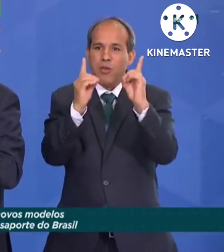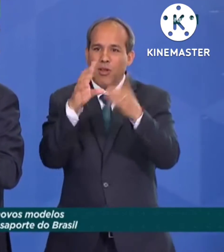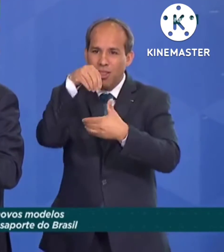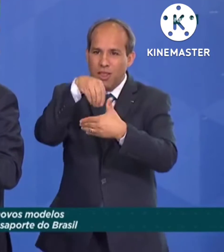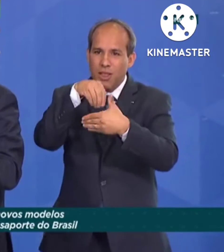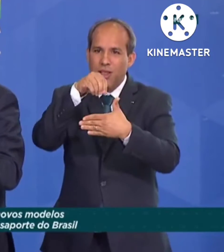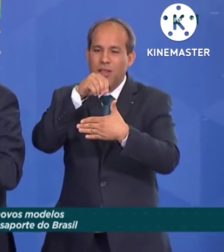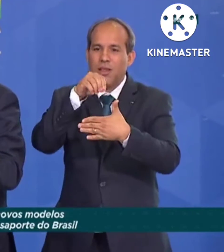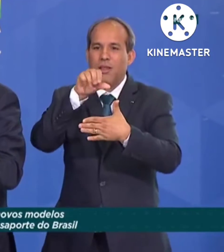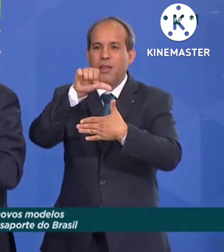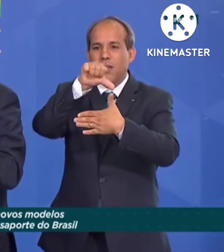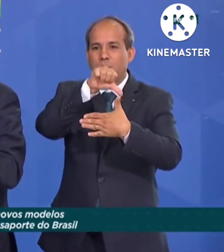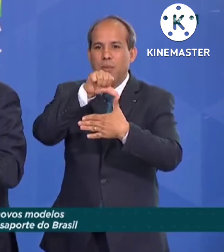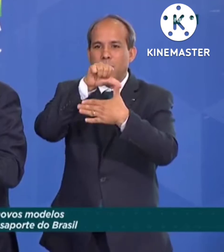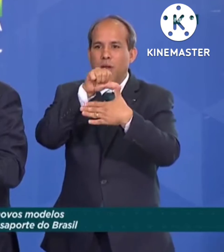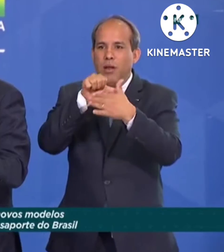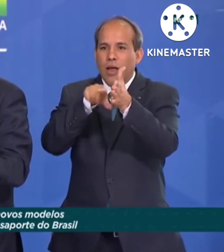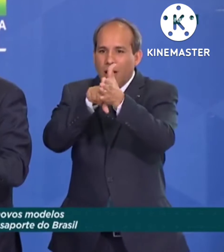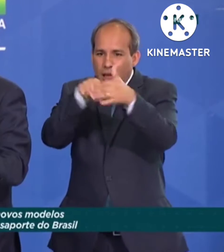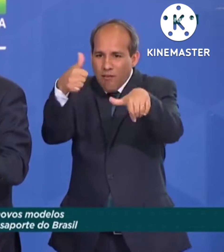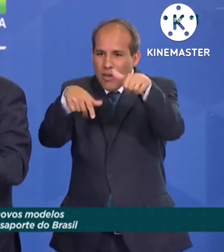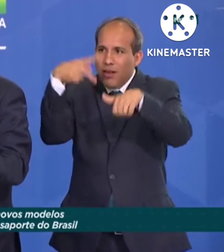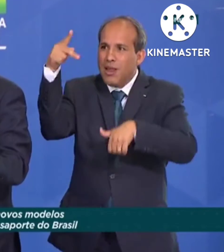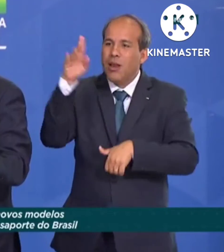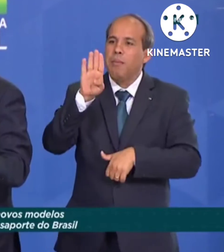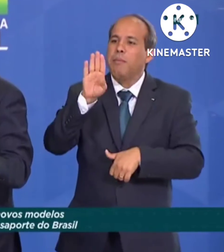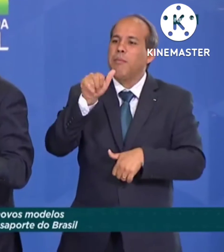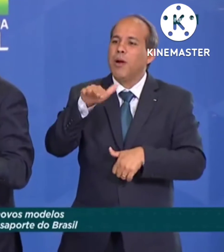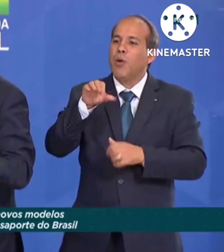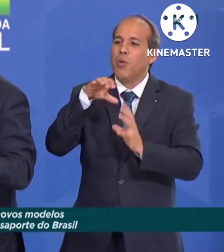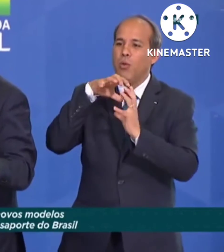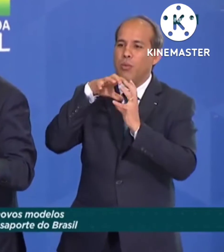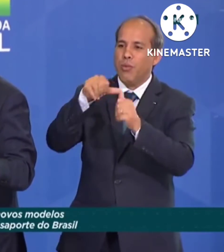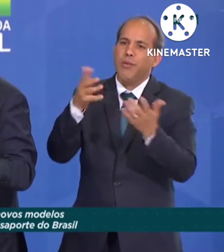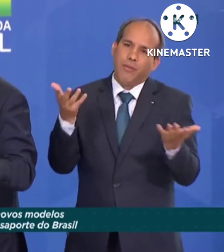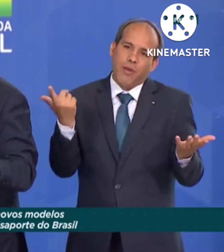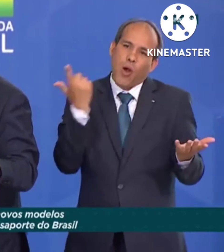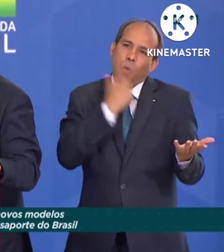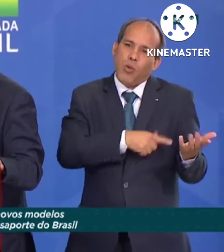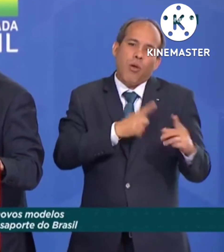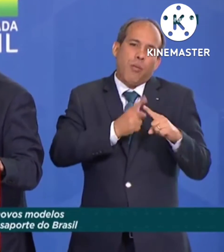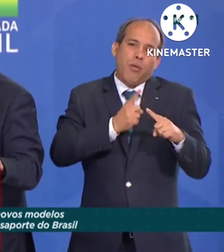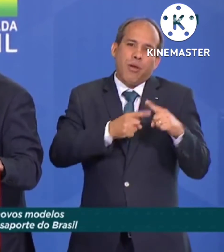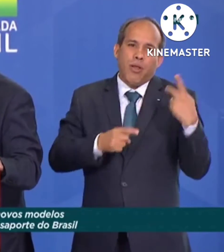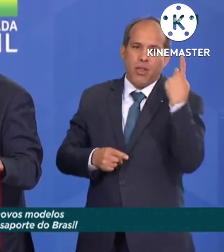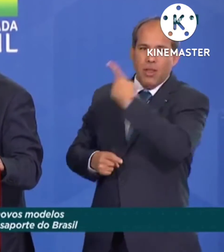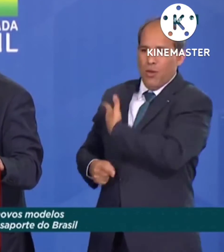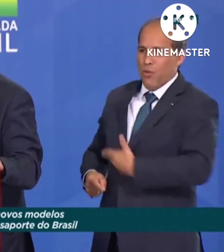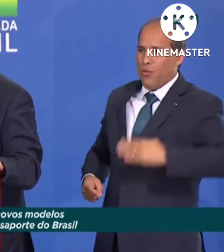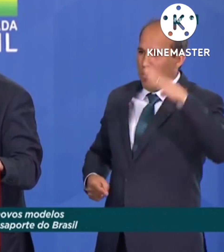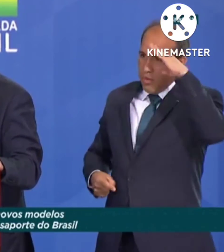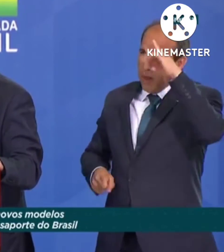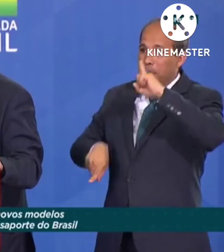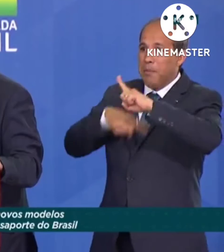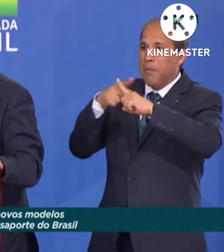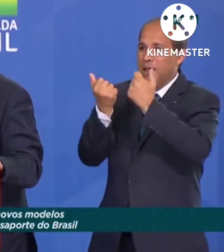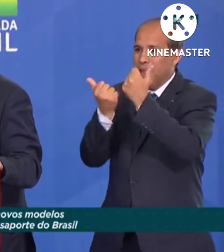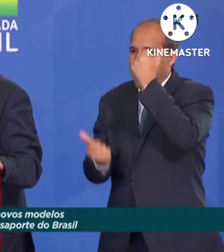ranking do Banco Mundial. Então, é uma realização do presidente Bolsonaro e da sua equipe,